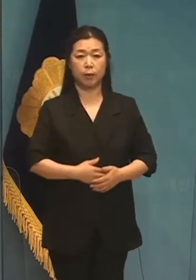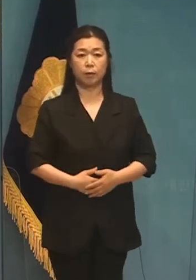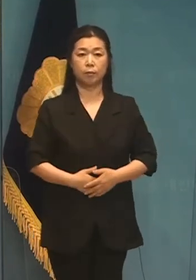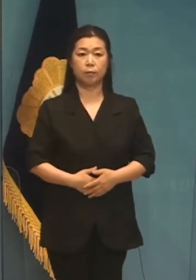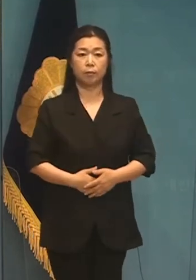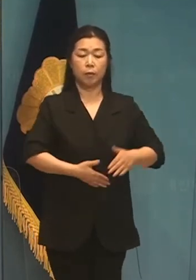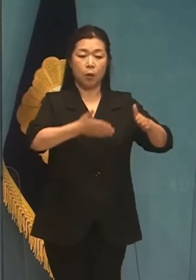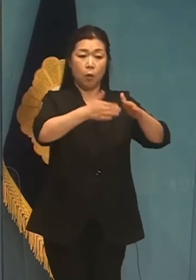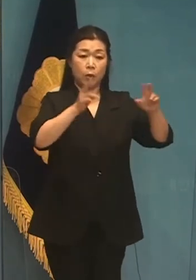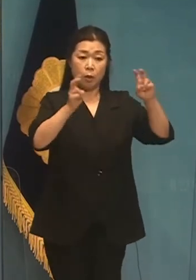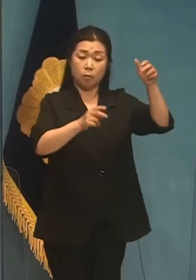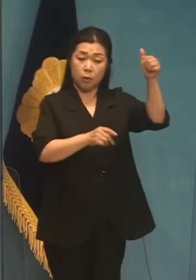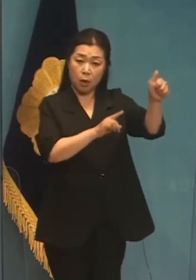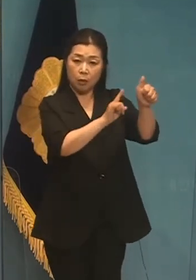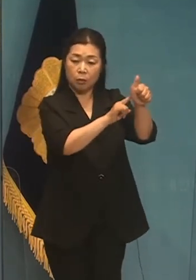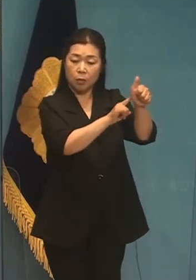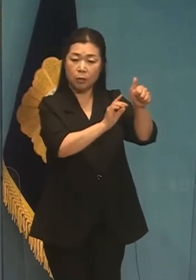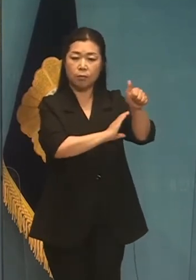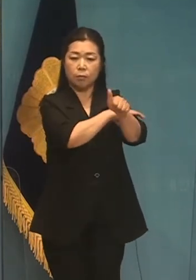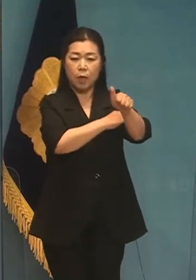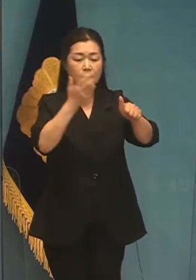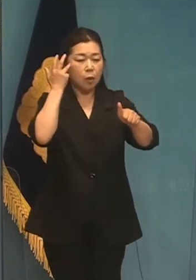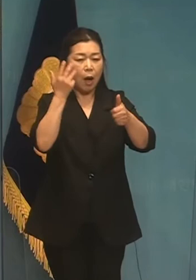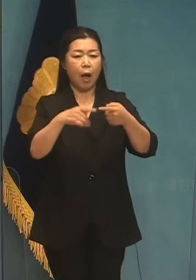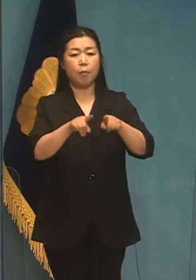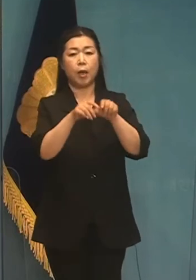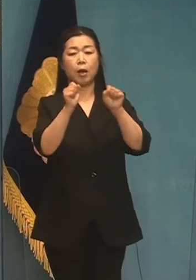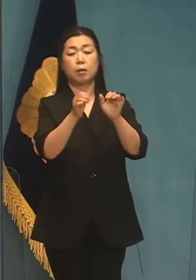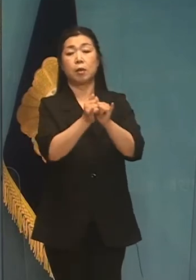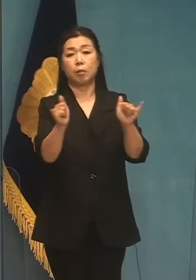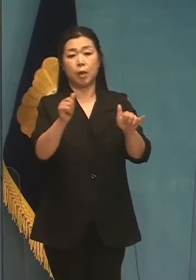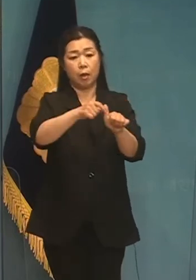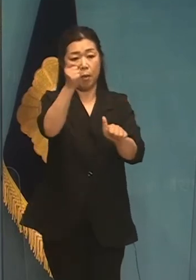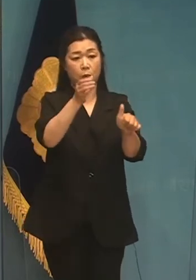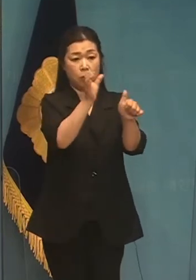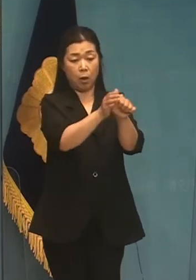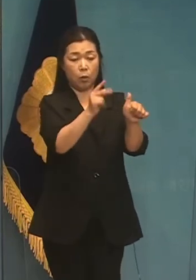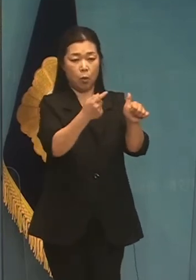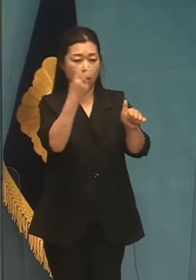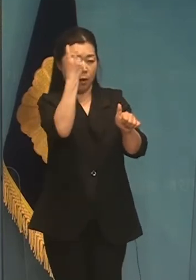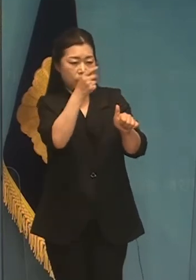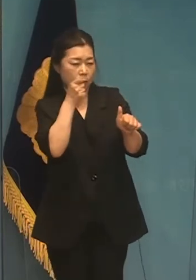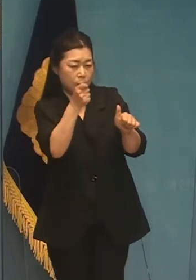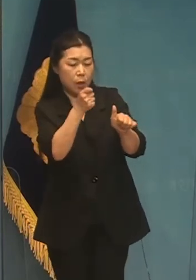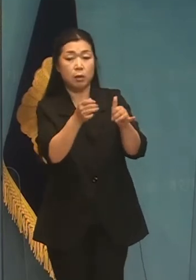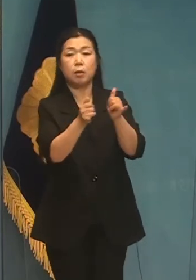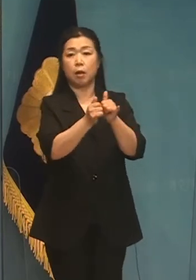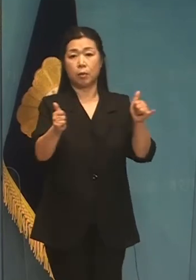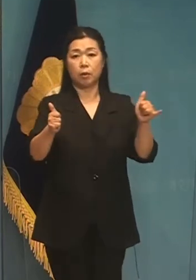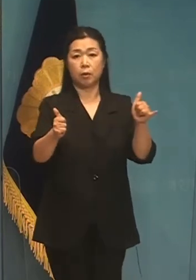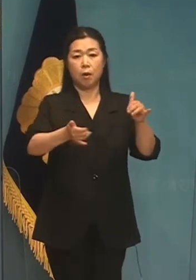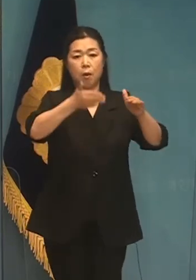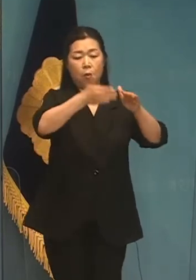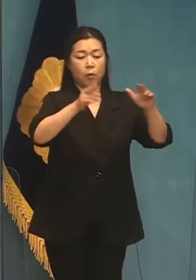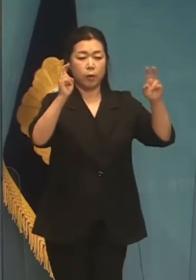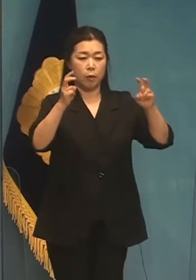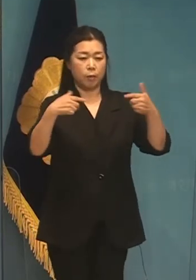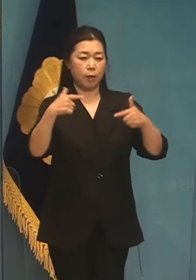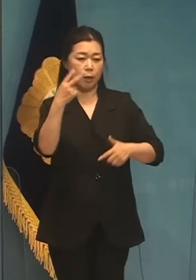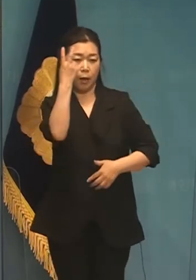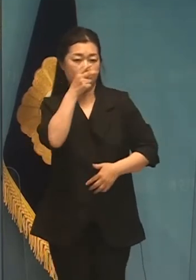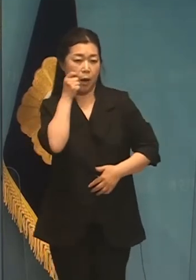공기업의 장은 집권처럼 같이하는 인사가 임명되더라도 이를 감시하고 견제할 공기업의